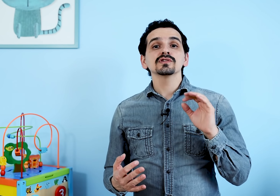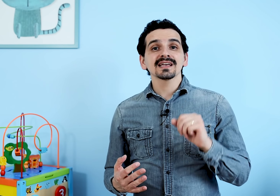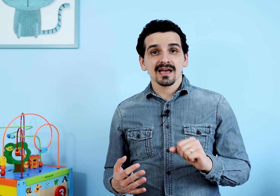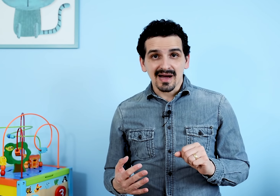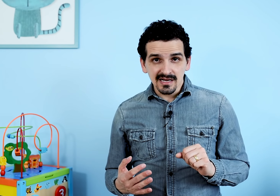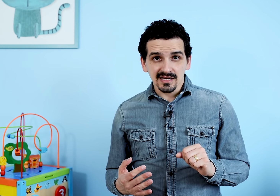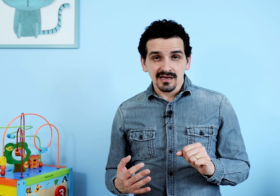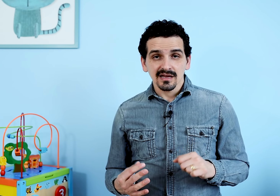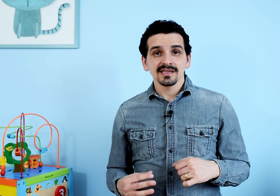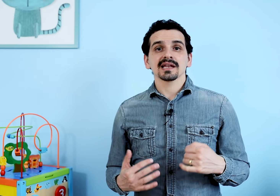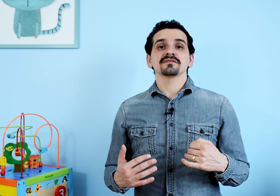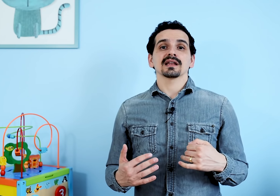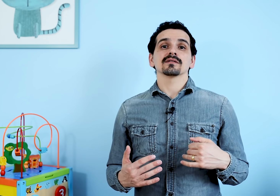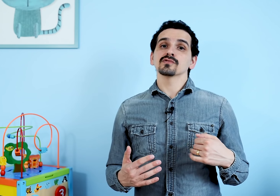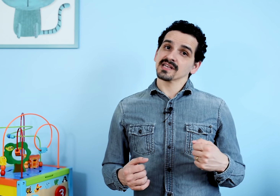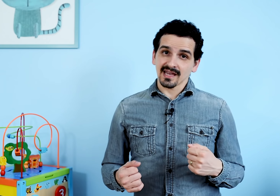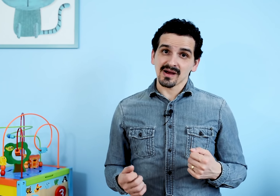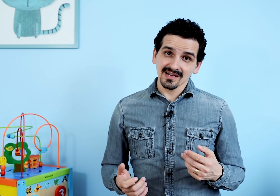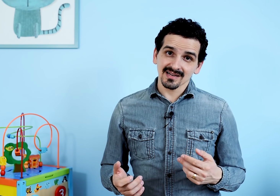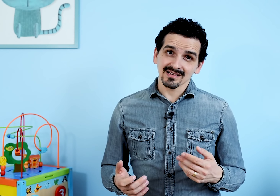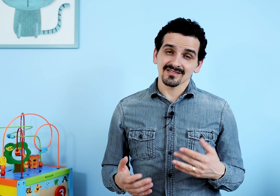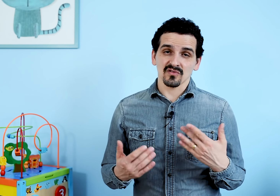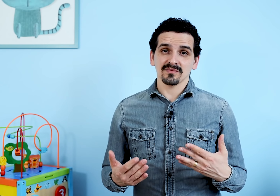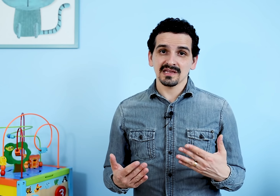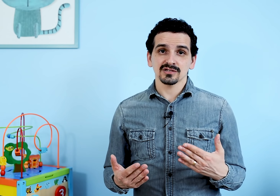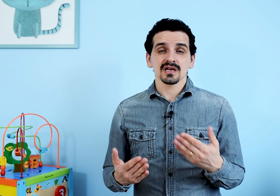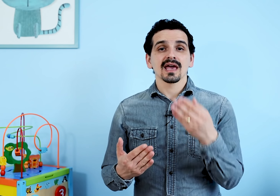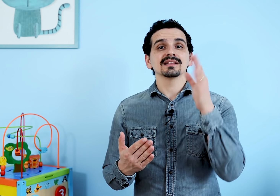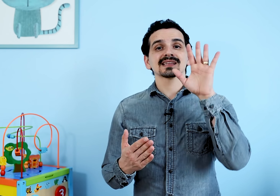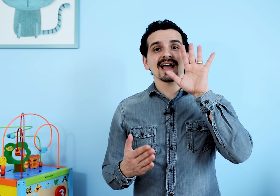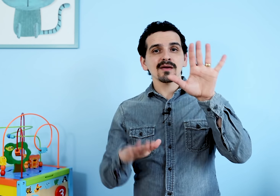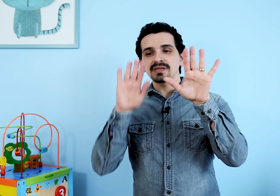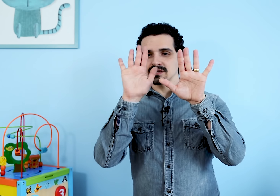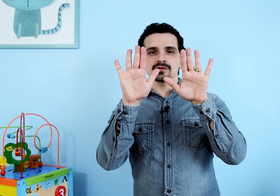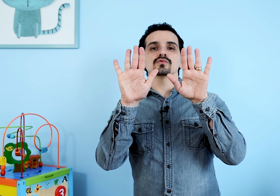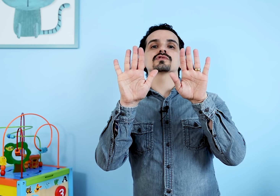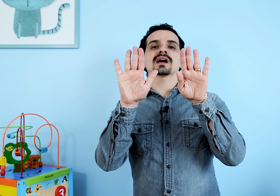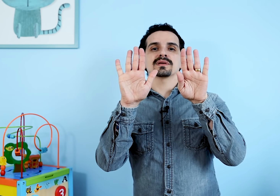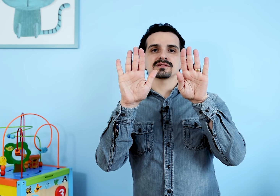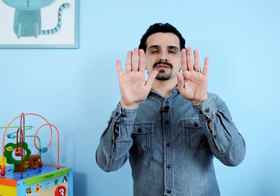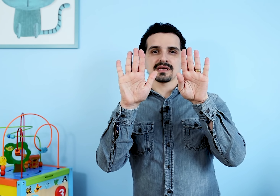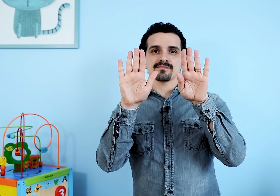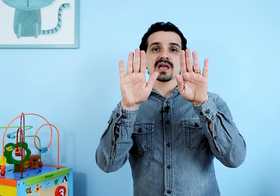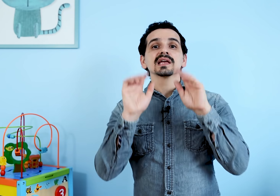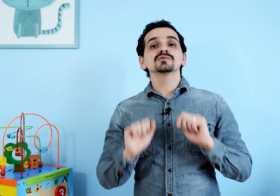você quer banana? E ela fala, você quer banana? Novamente, ela está repetindo o que eu acabei de dizer. Isso